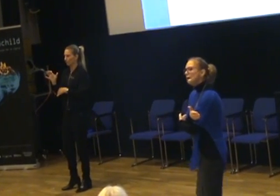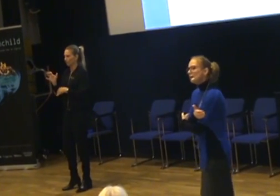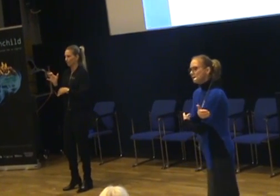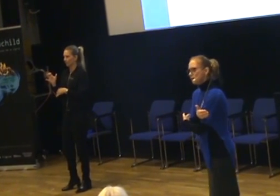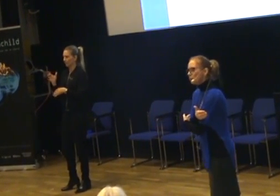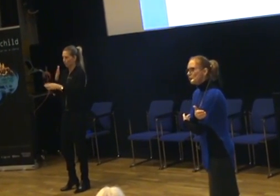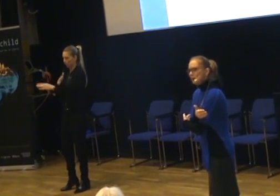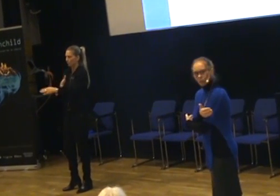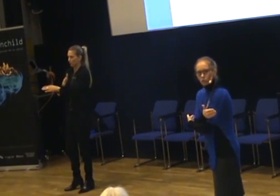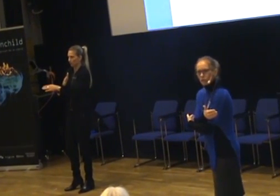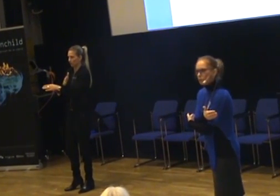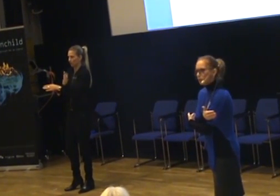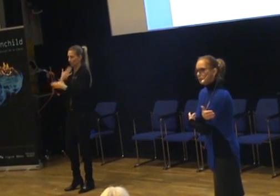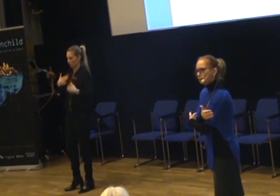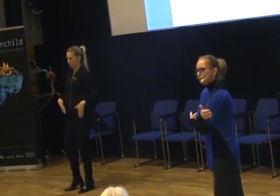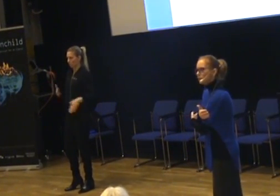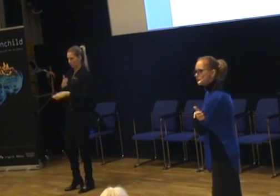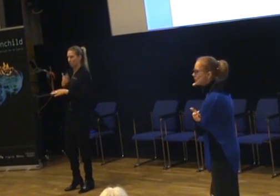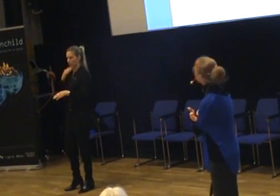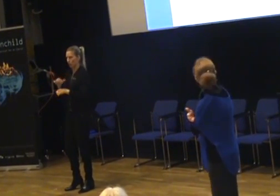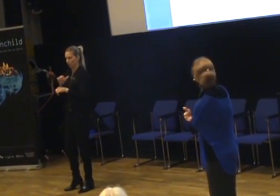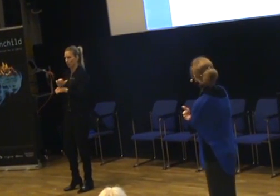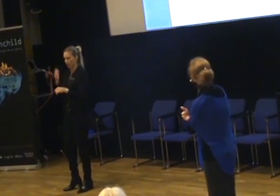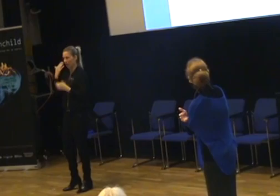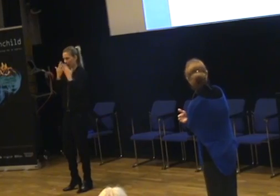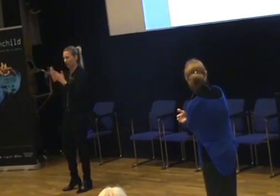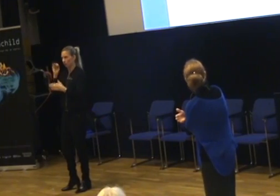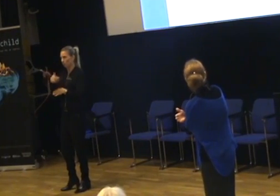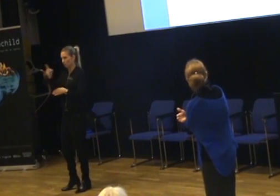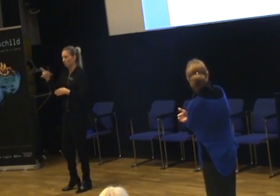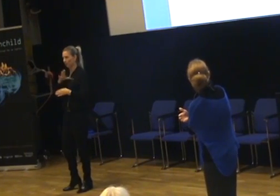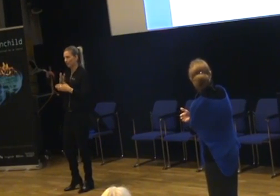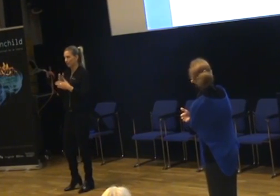Det kan ni också läsa på. Det finns lite studier om det.